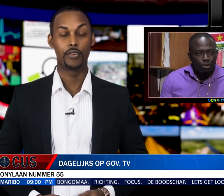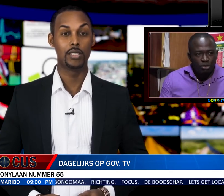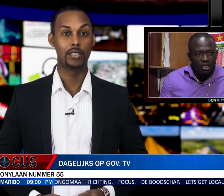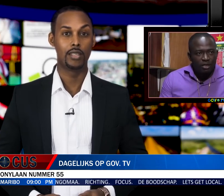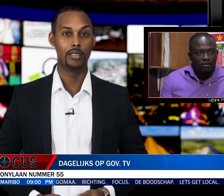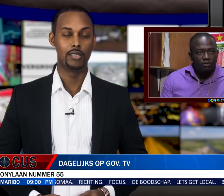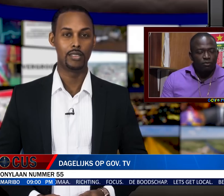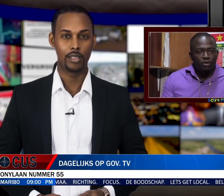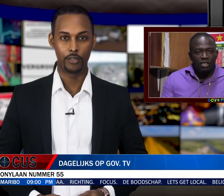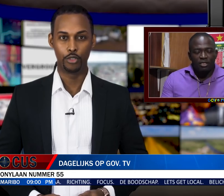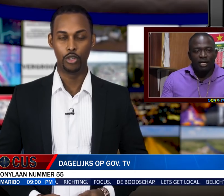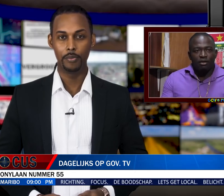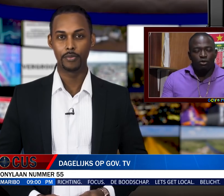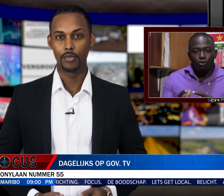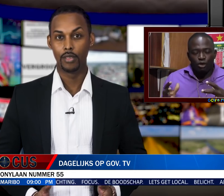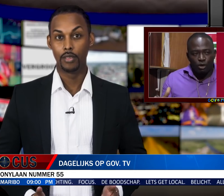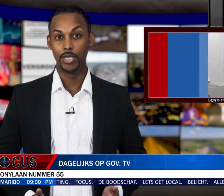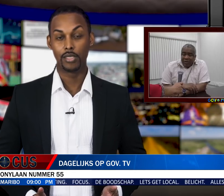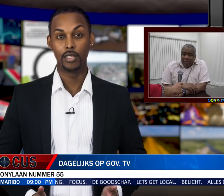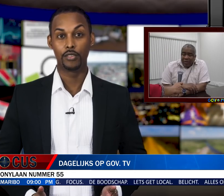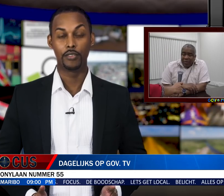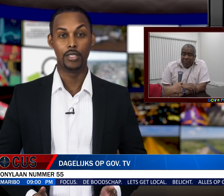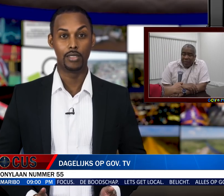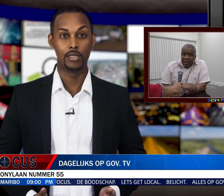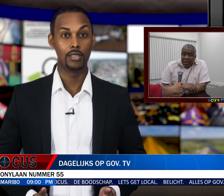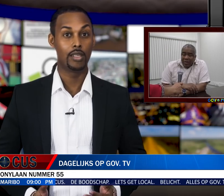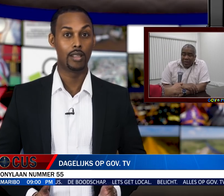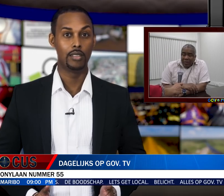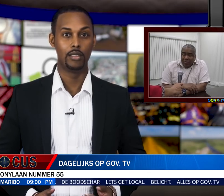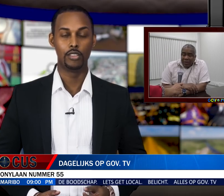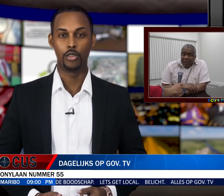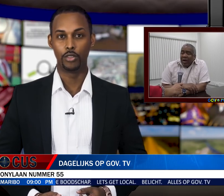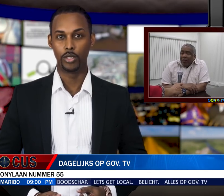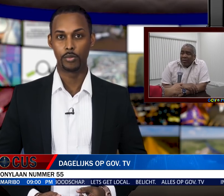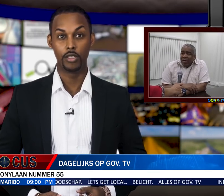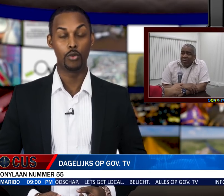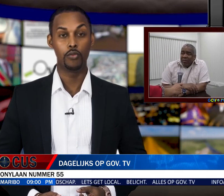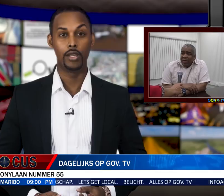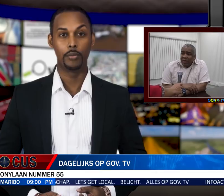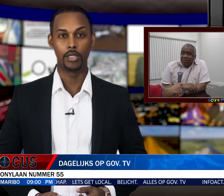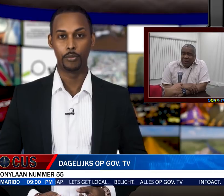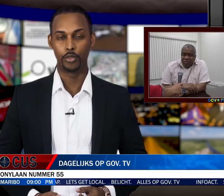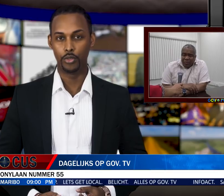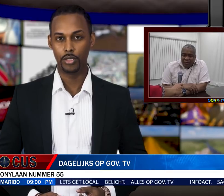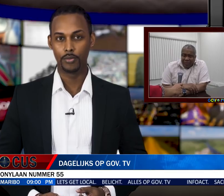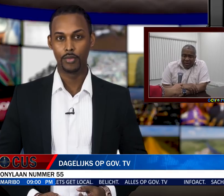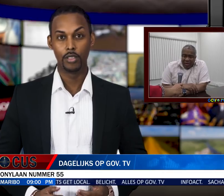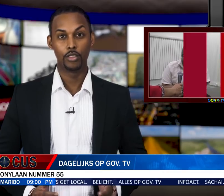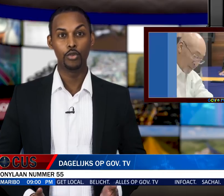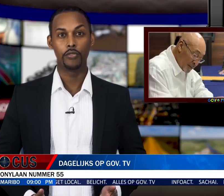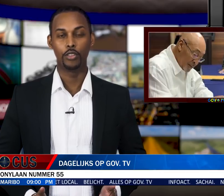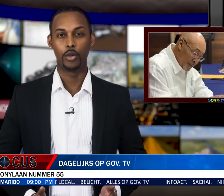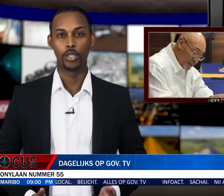-directeur facilitaire diensten klaar voor job. Ministeries van Financiën en Handel, Industrie en Toerisme in overleg met importeurs.